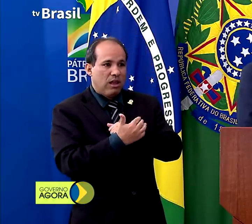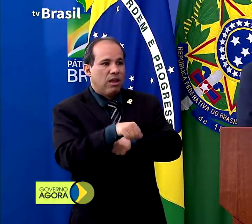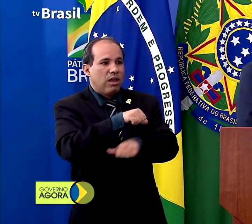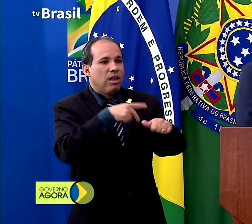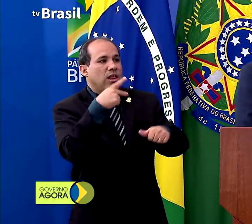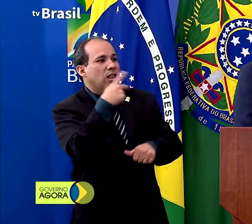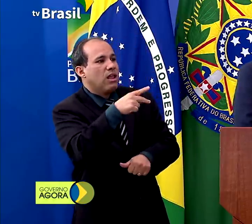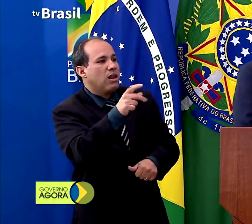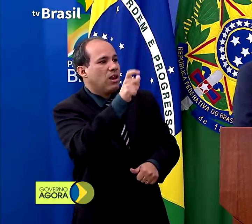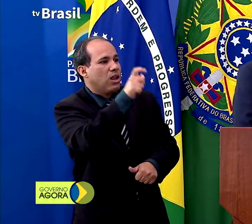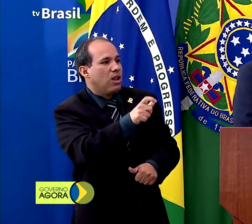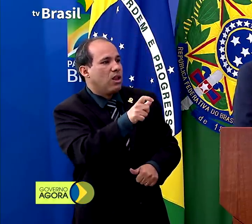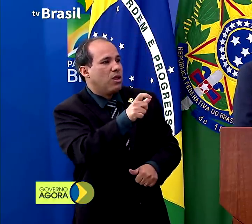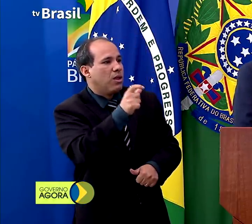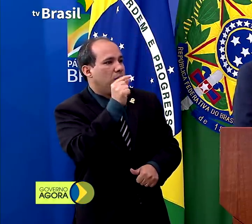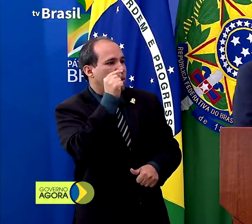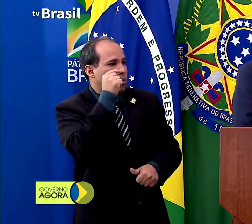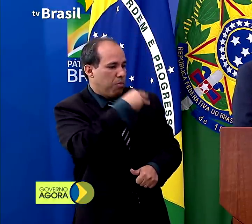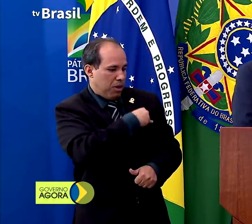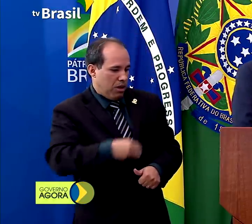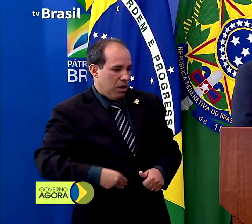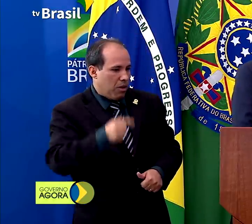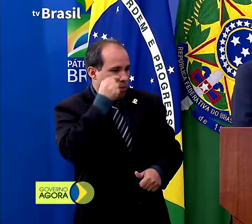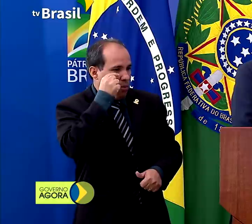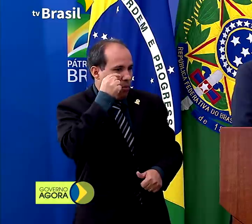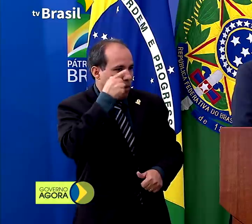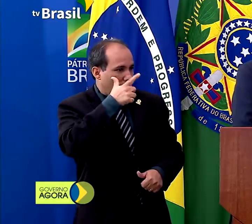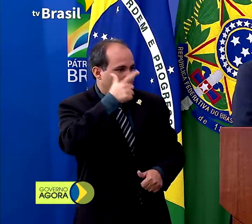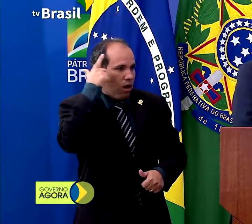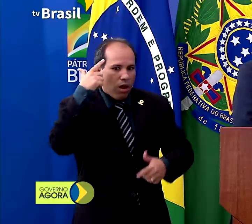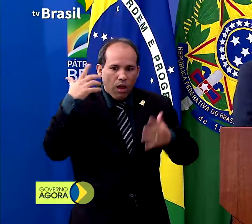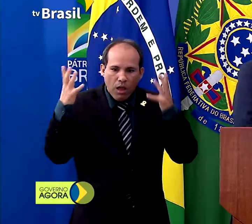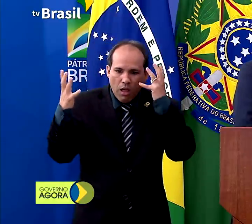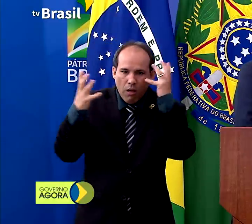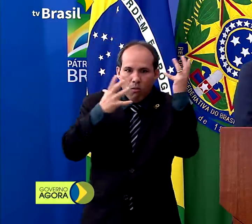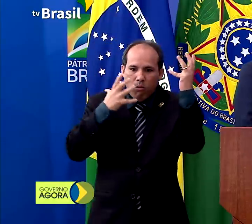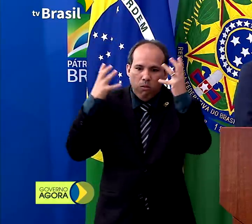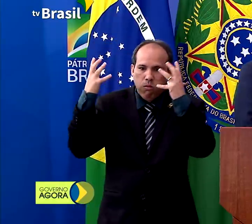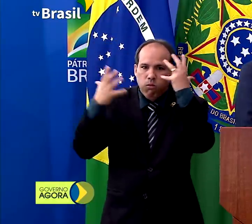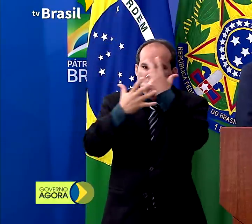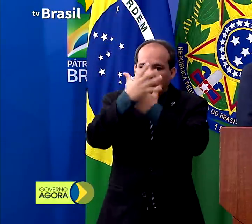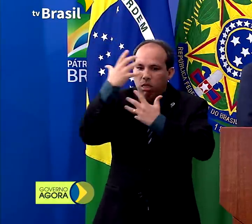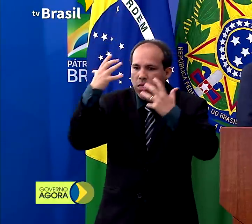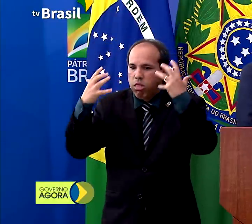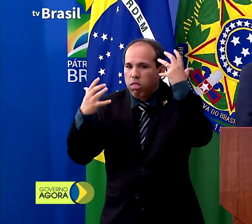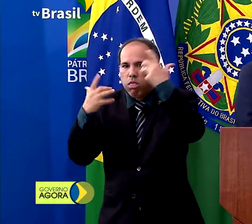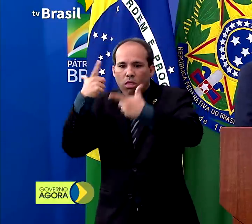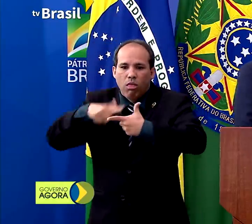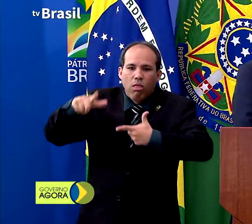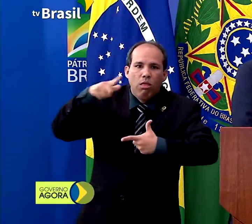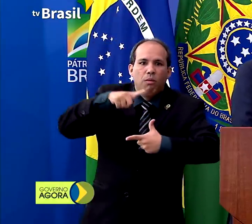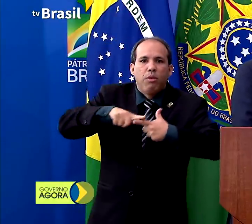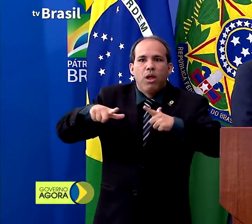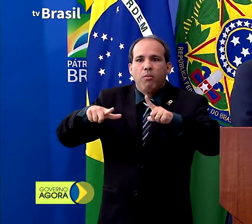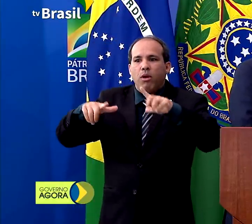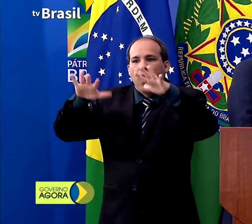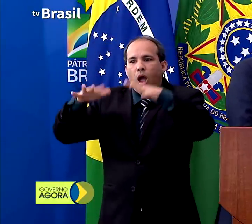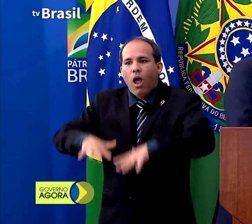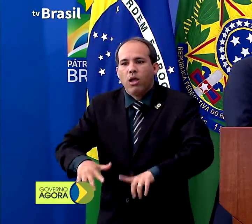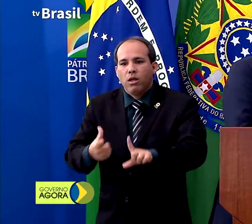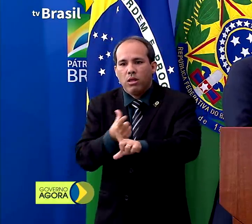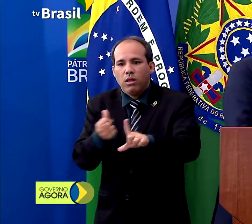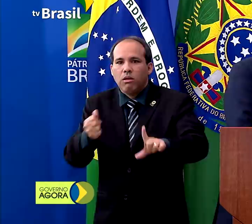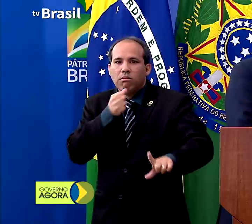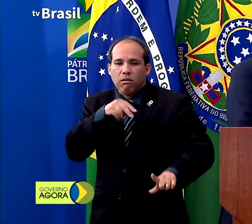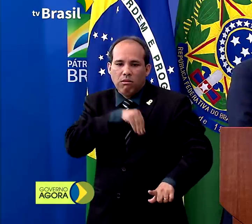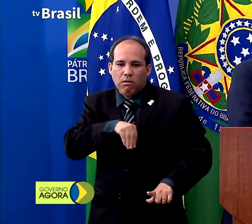para solucionar a questão, as consequências de um povo sem salário,